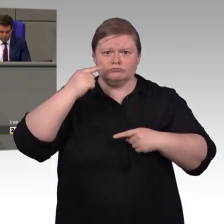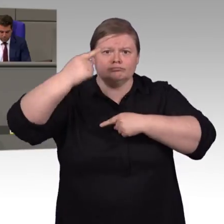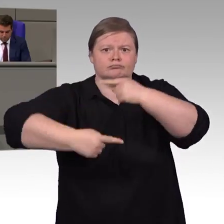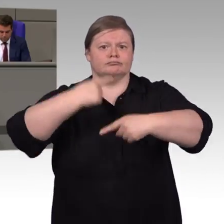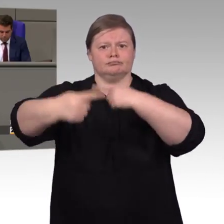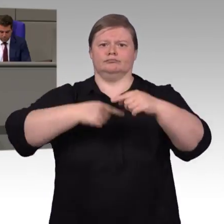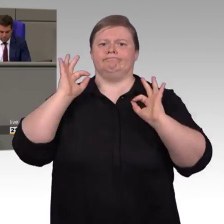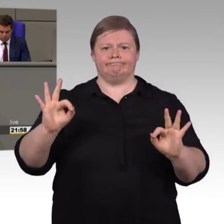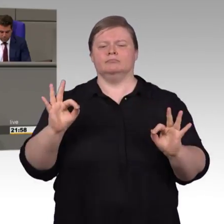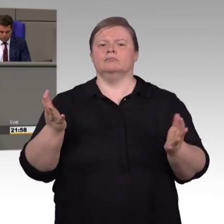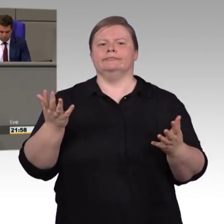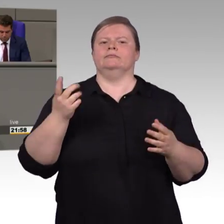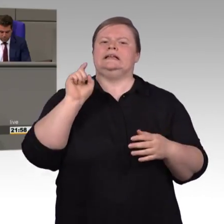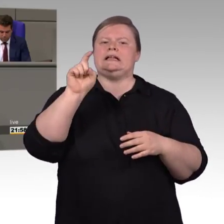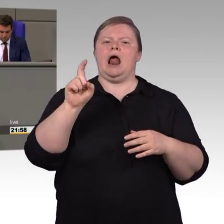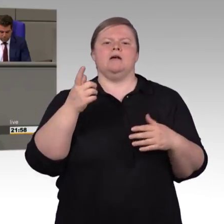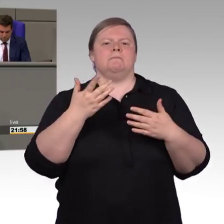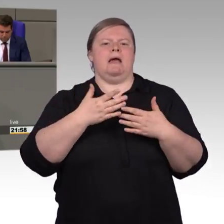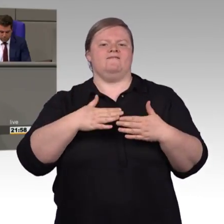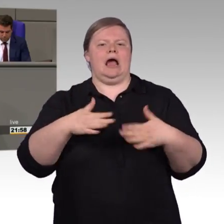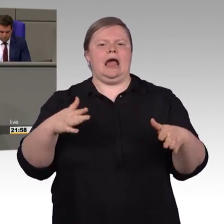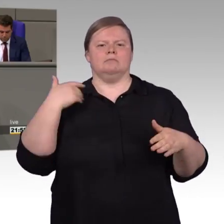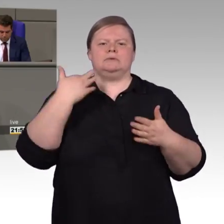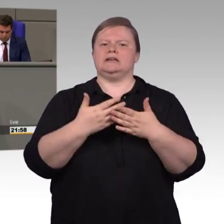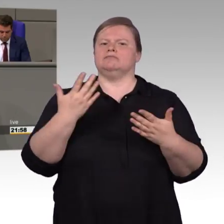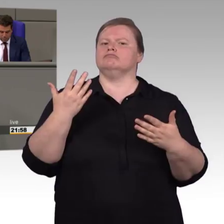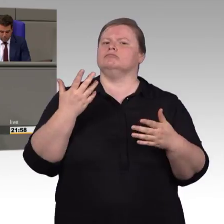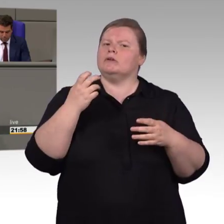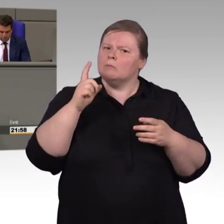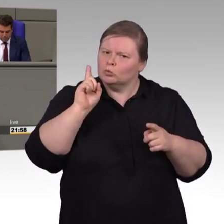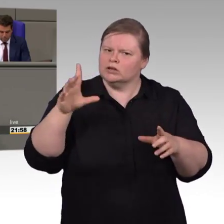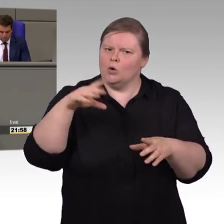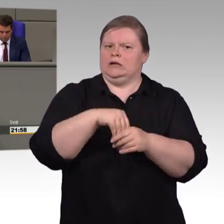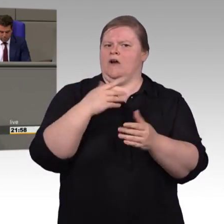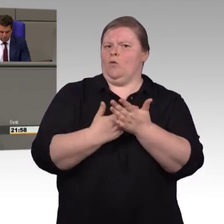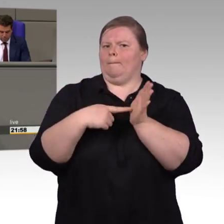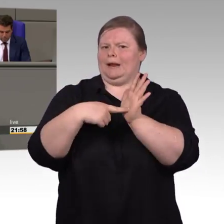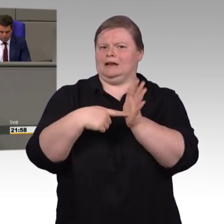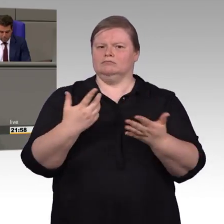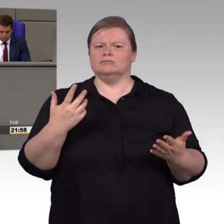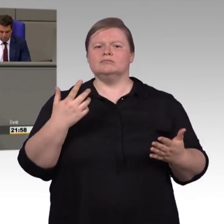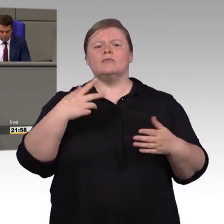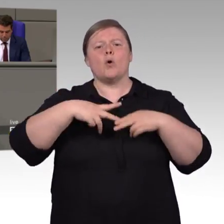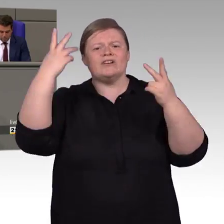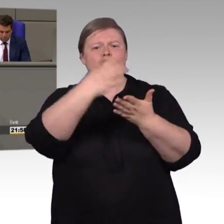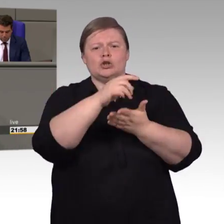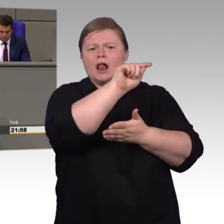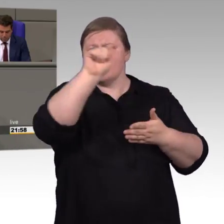12a Absatz 6 des BGG bleiben Sie weit hinter dem geltenden Recht zurück. Ebenso ist die fehlende umfassende Verpflichtung